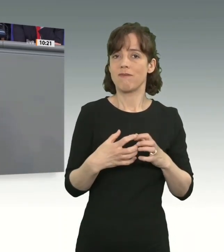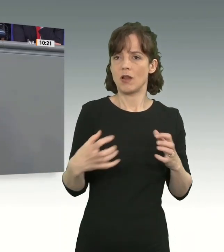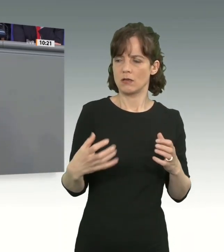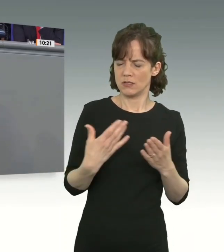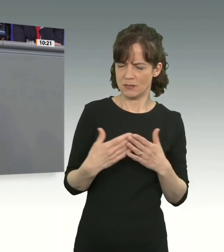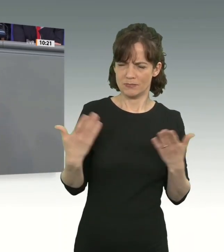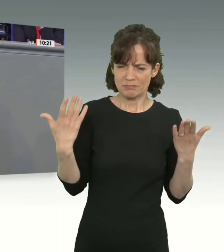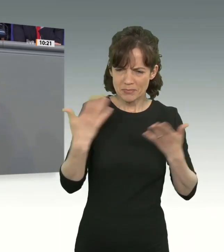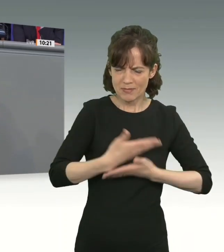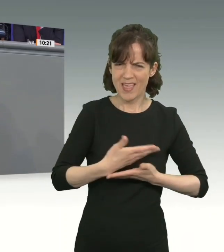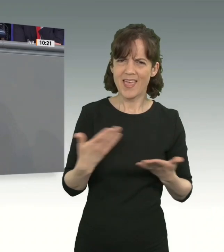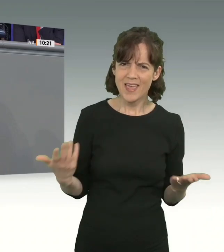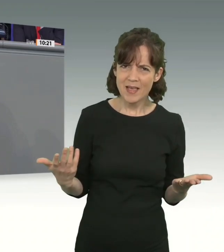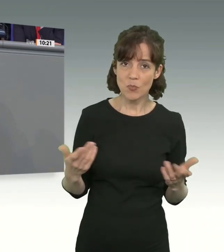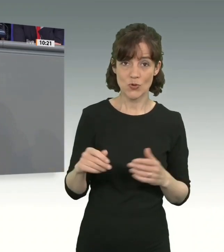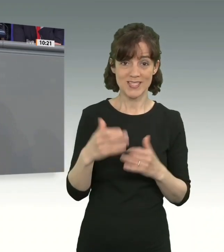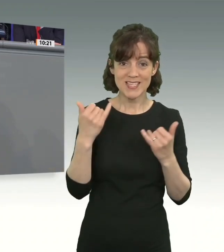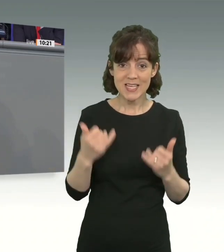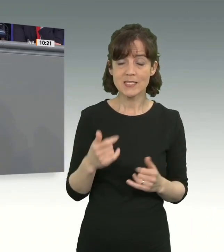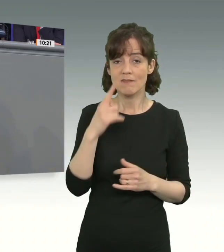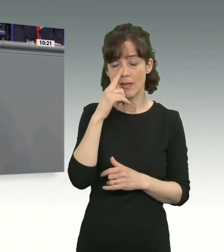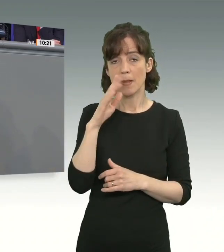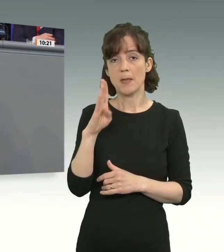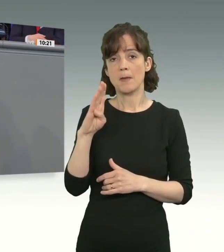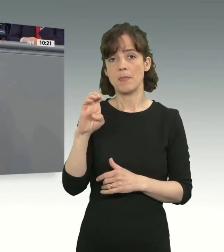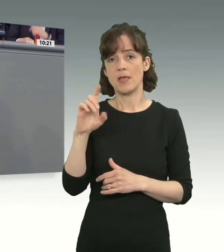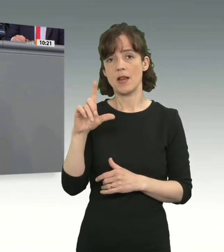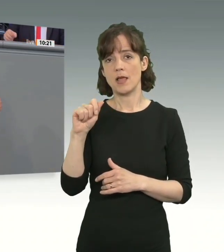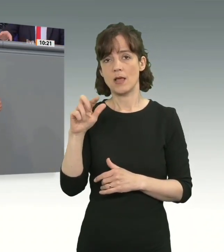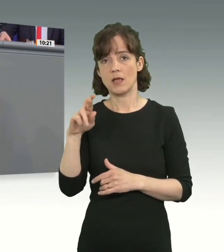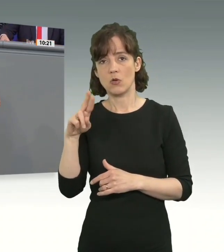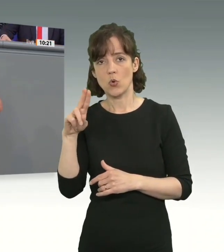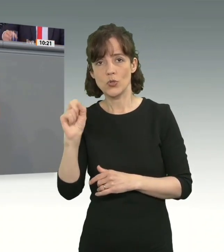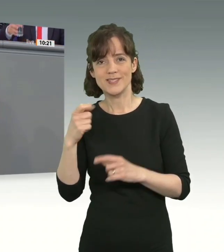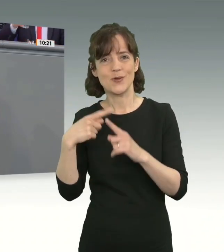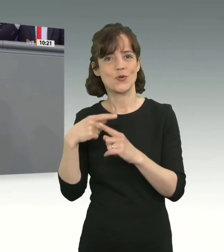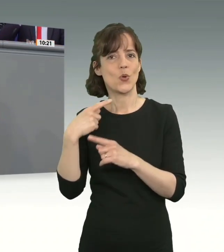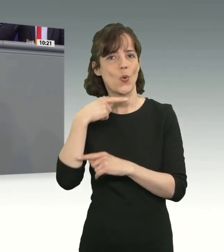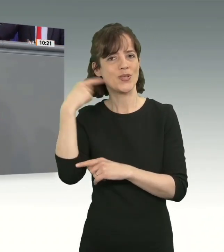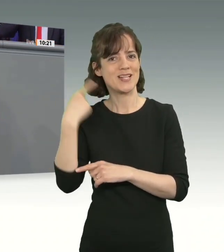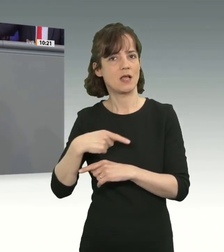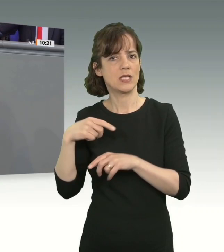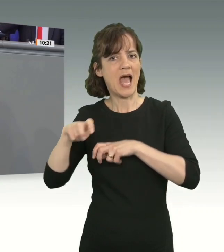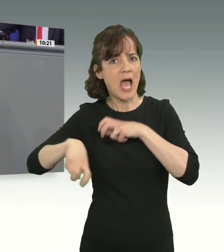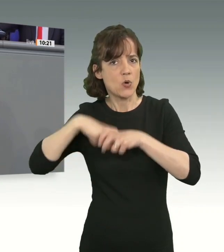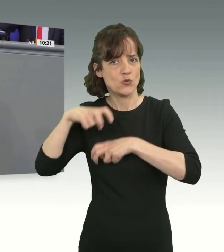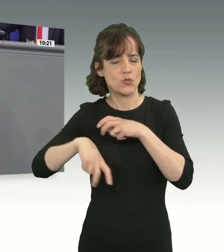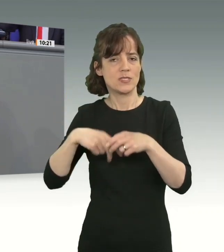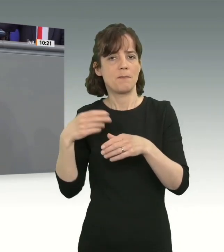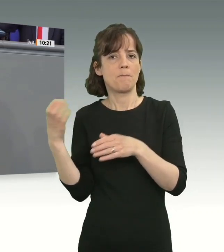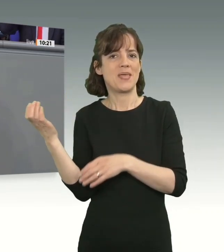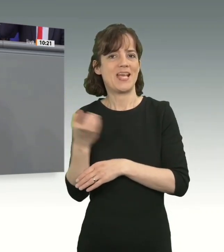nachvollziehbar, gerade jetzt, wenn Belarus und Russland diese Migrationswege ausnutzt, um uns zu